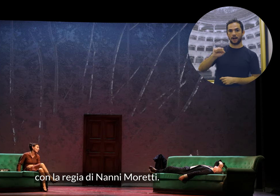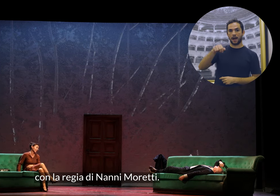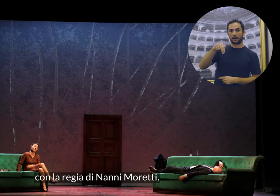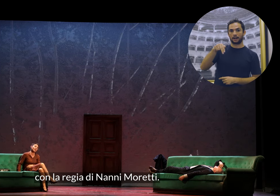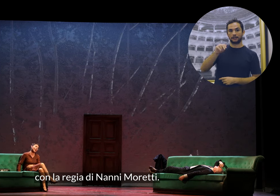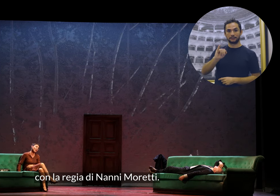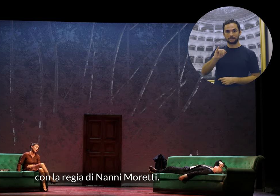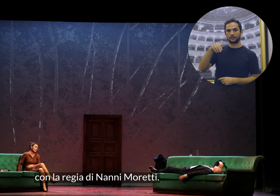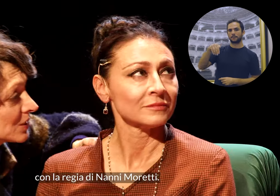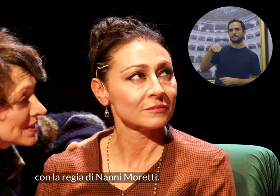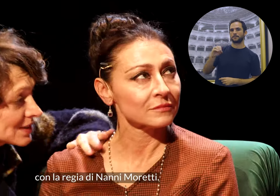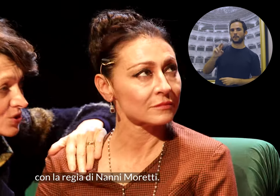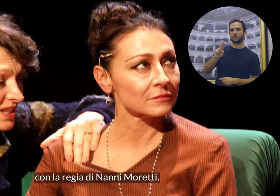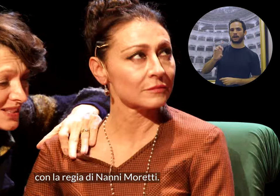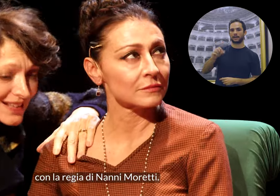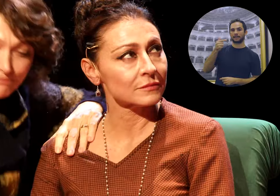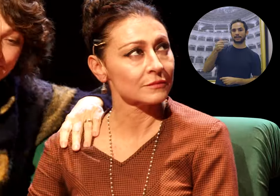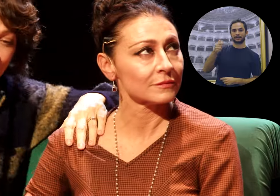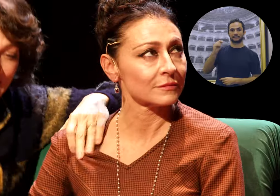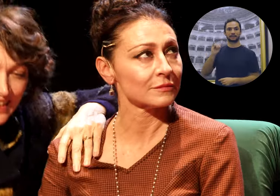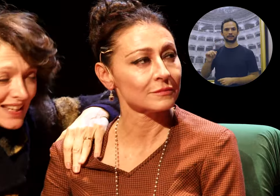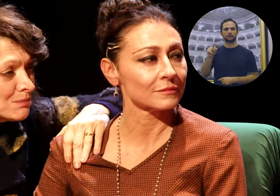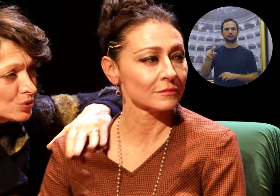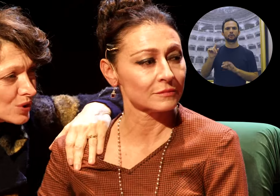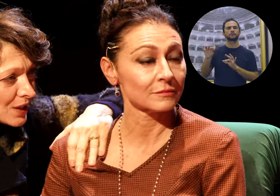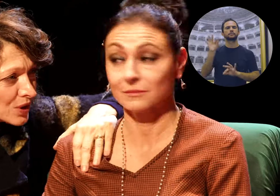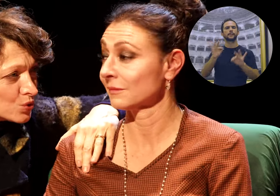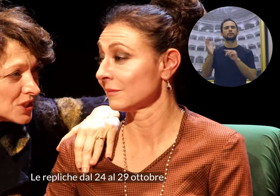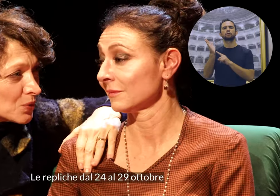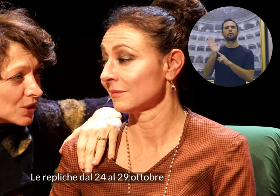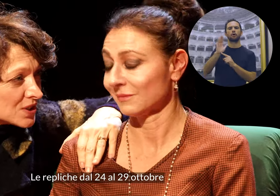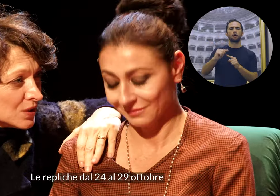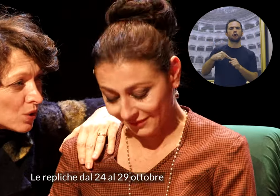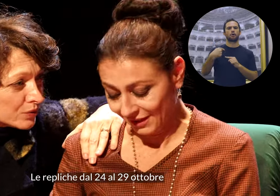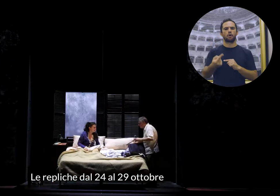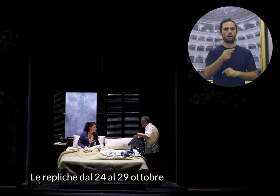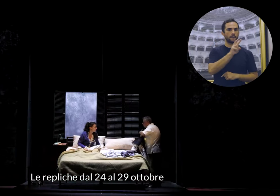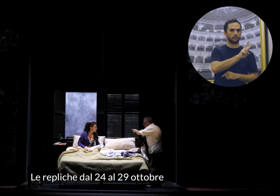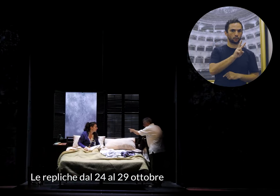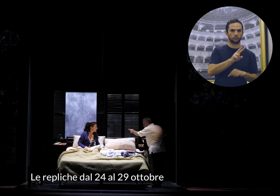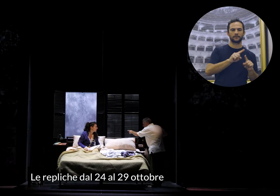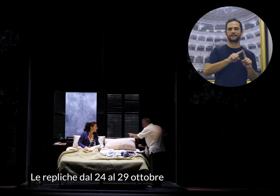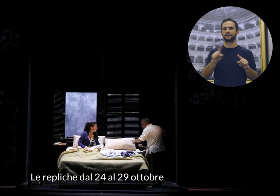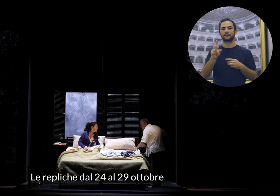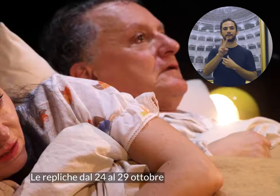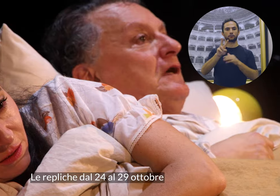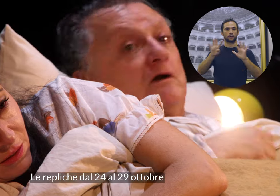regia di Nanni Moretti. Le repliche, dal 24 al 29